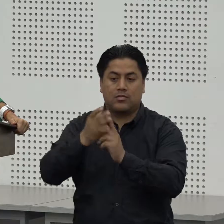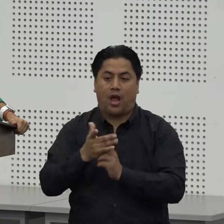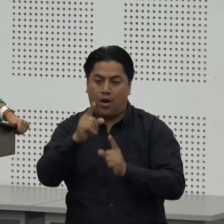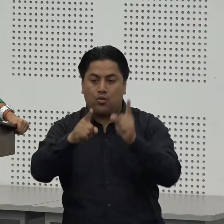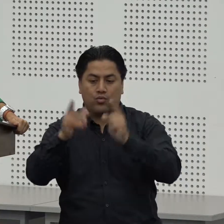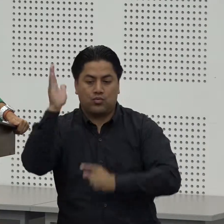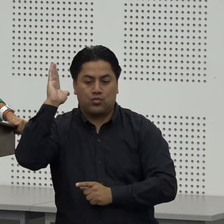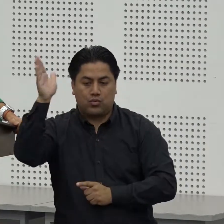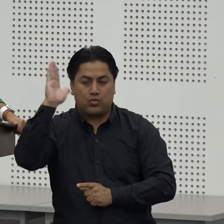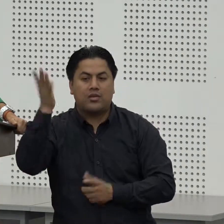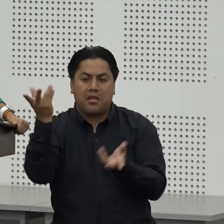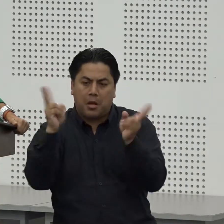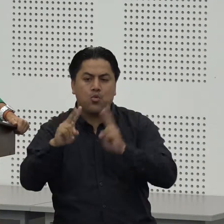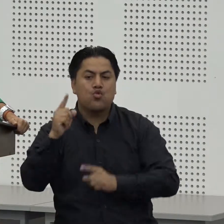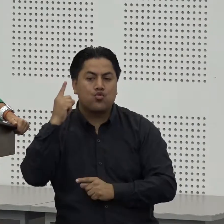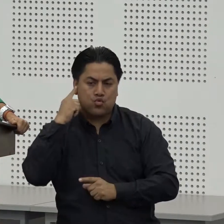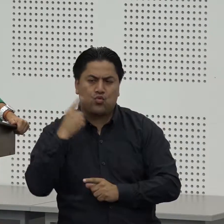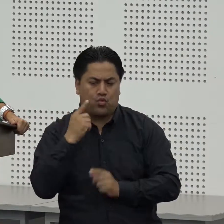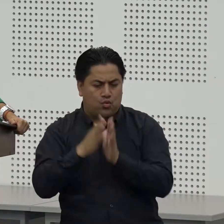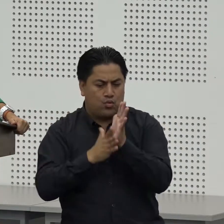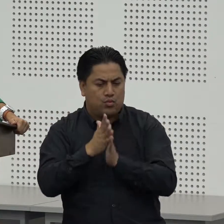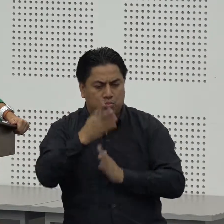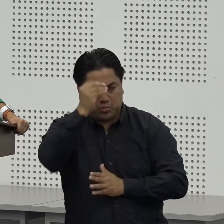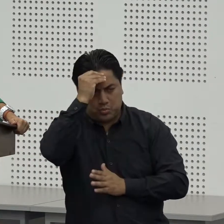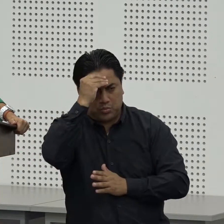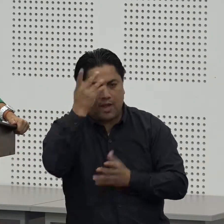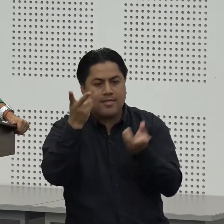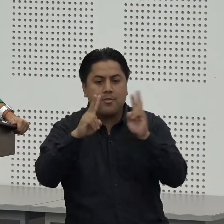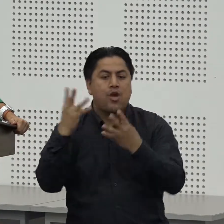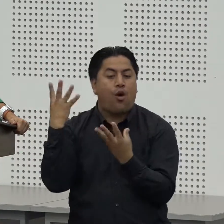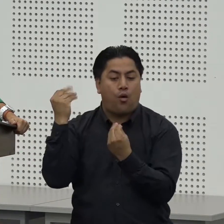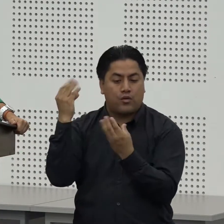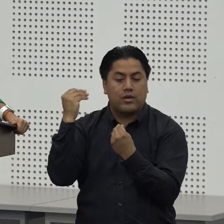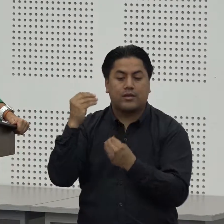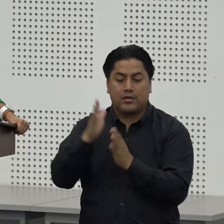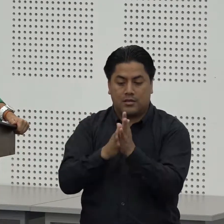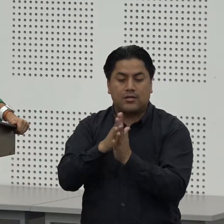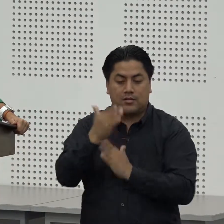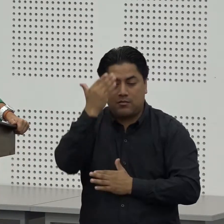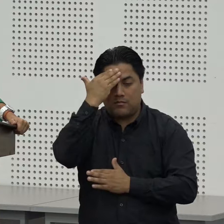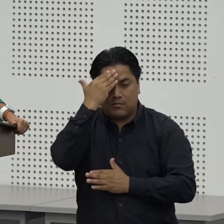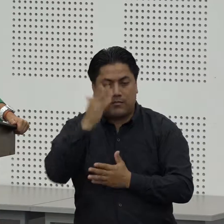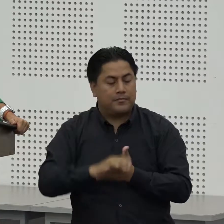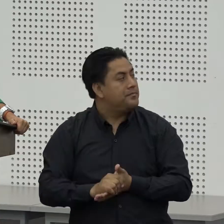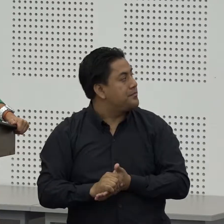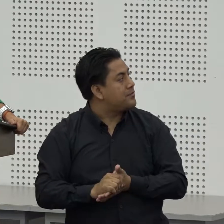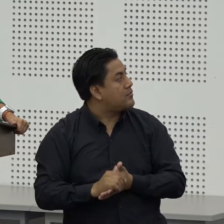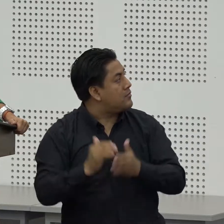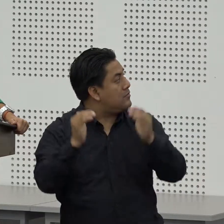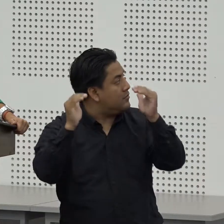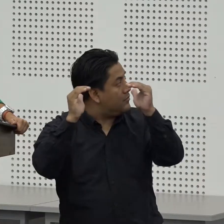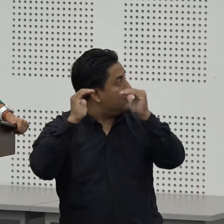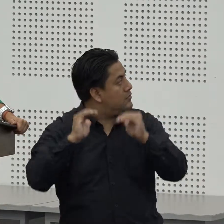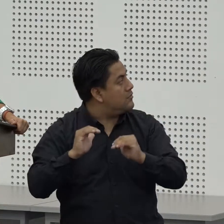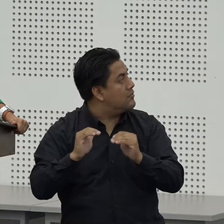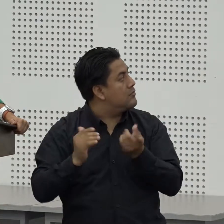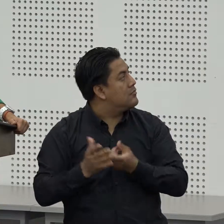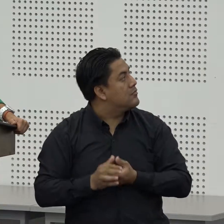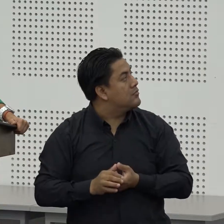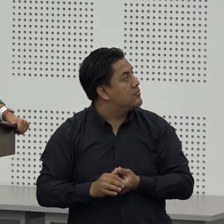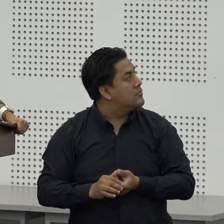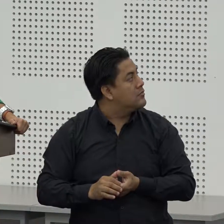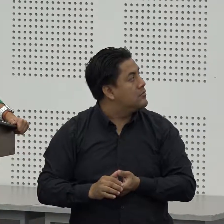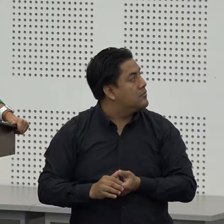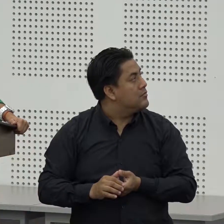docentes también tenemos sordos con lengua de señas y oyentes con lengua de señas también otro de los actores que vemos en el modelo